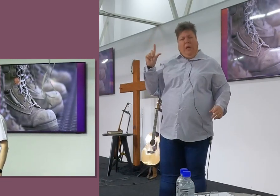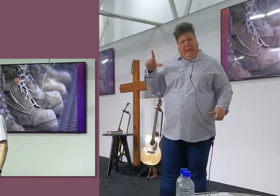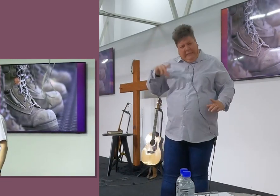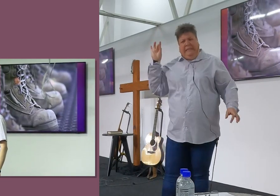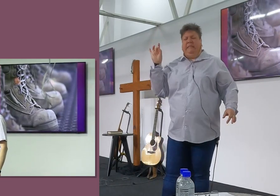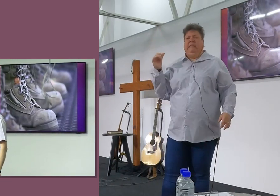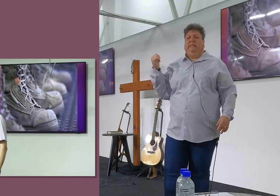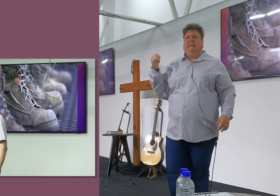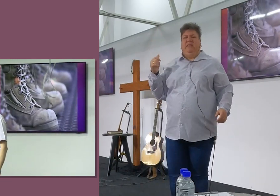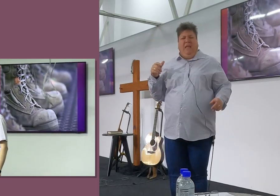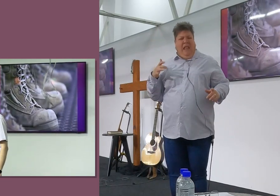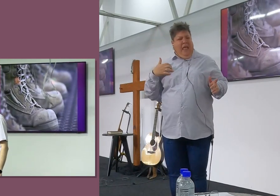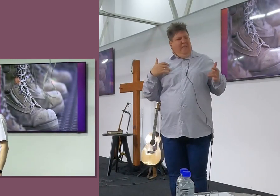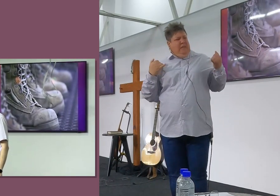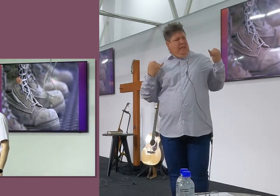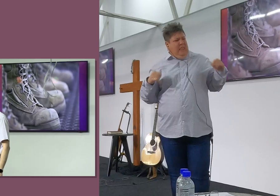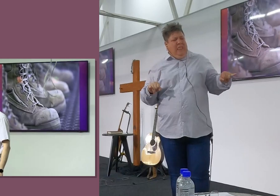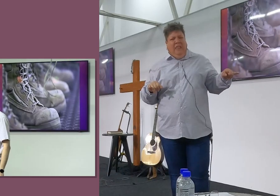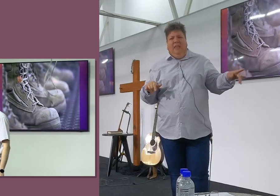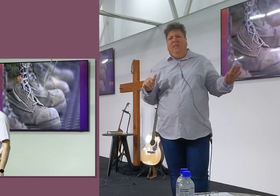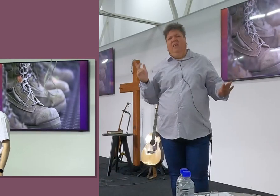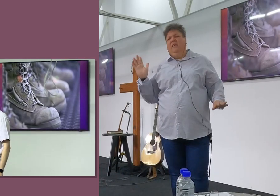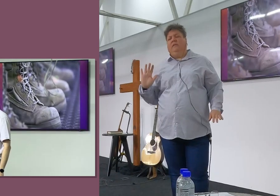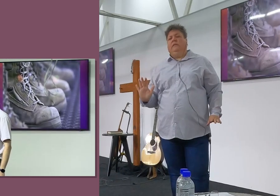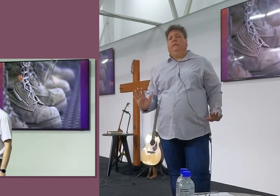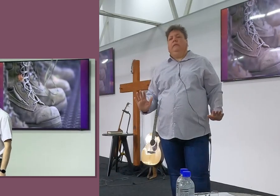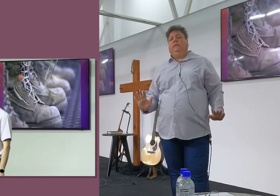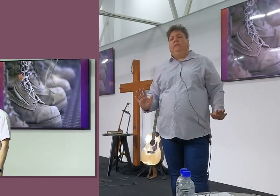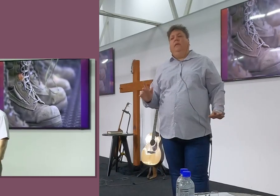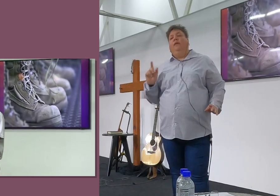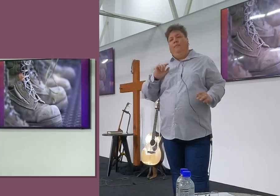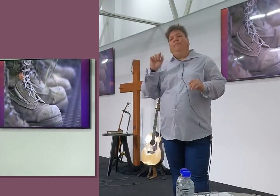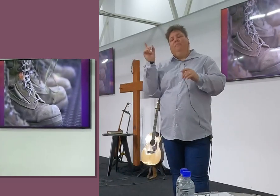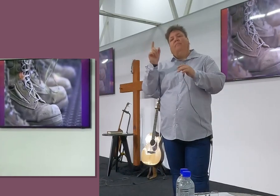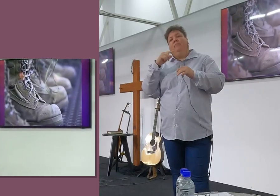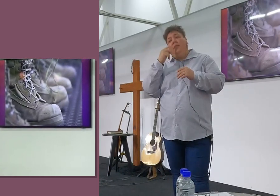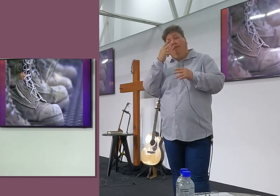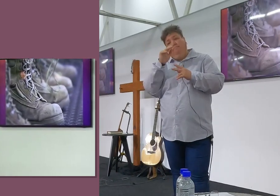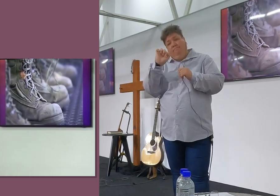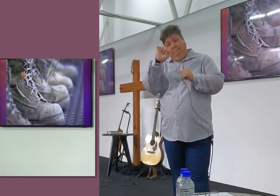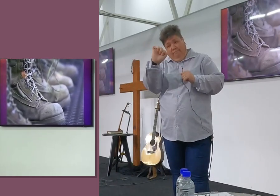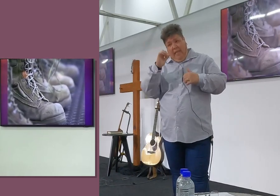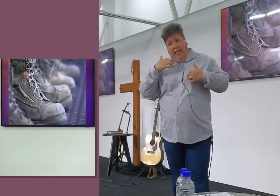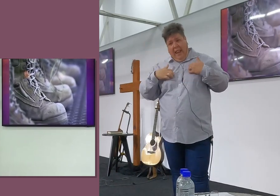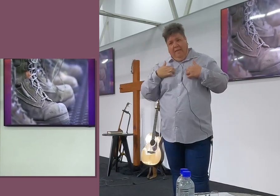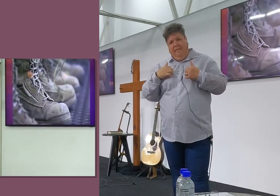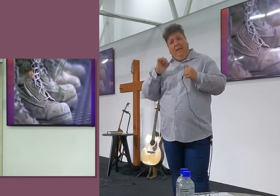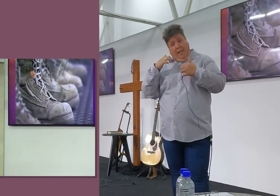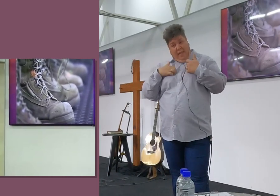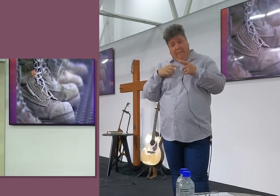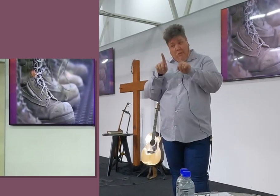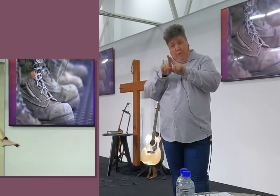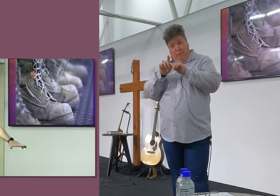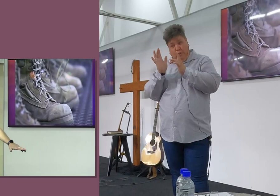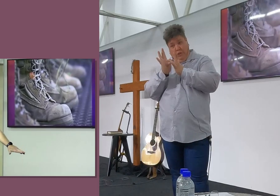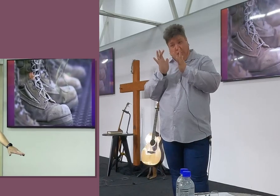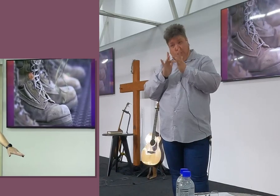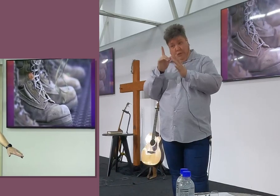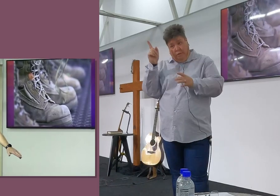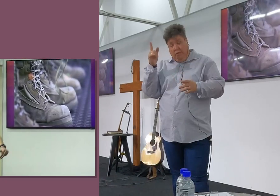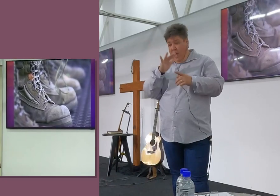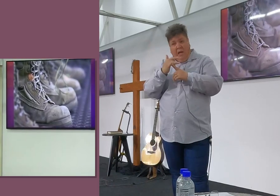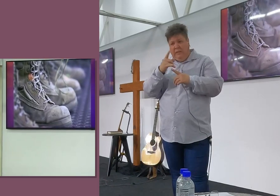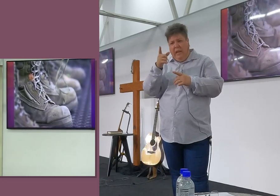En daarom wil ek jou aanmoedig, Om na jou eie lewe vir oogend te kyk, En te sê, Wat in my lewe lyk nie soos Jesus nie, Dit moet waai,